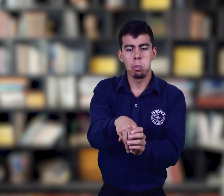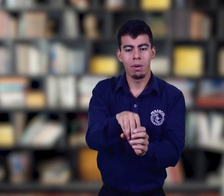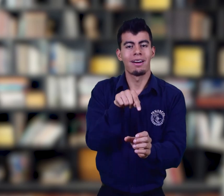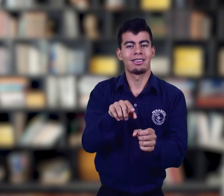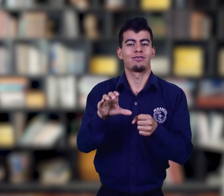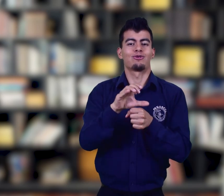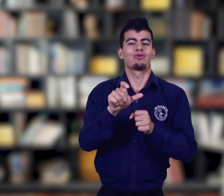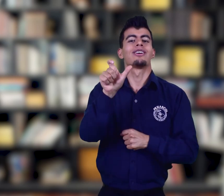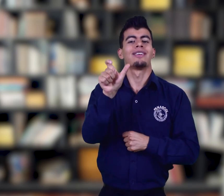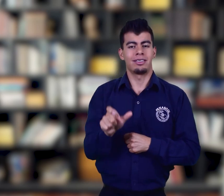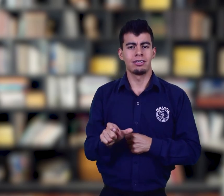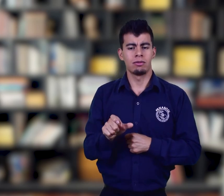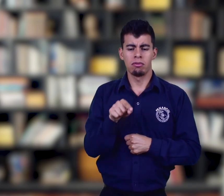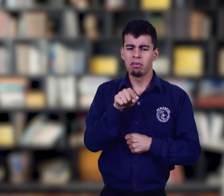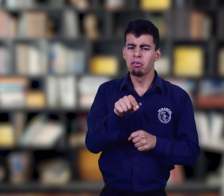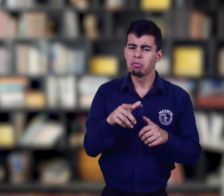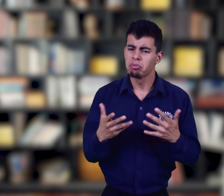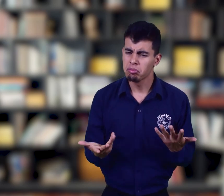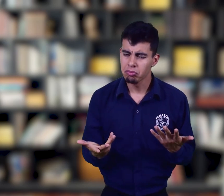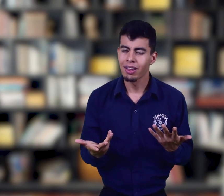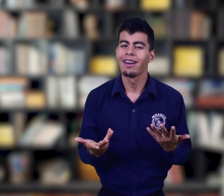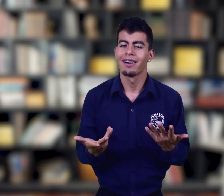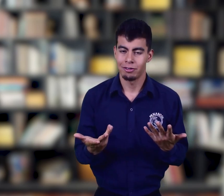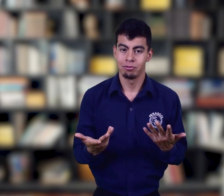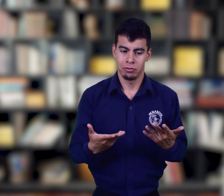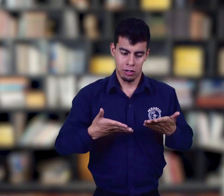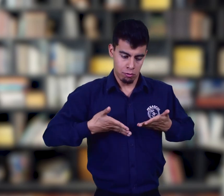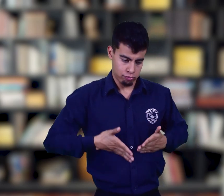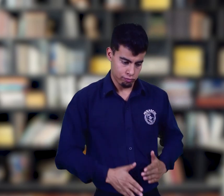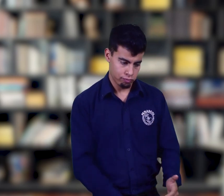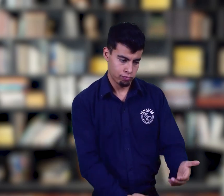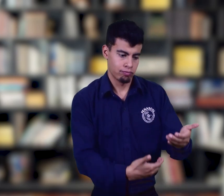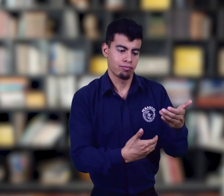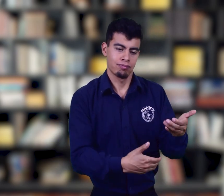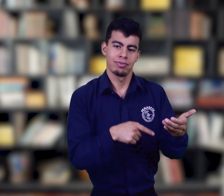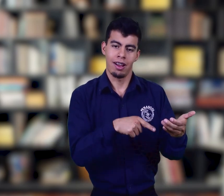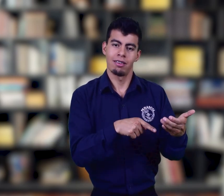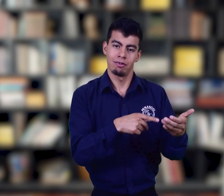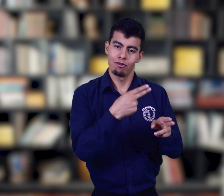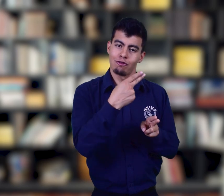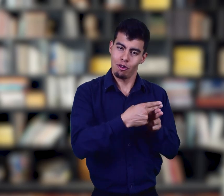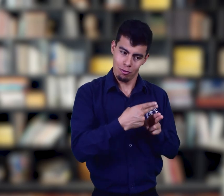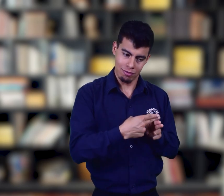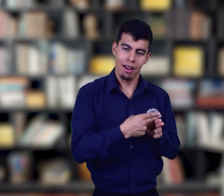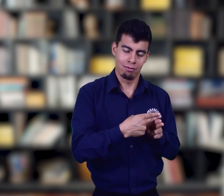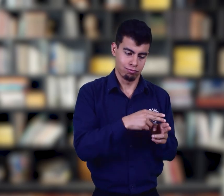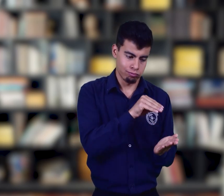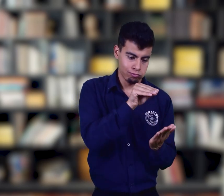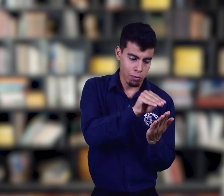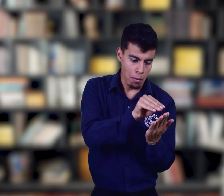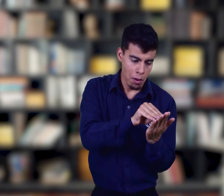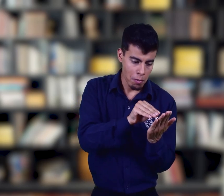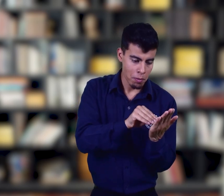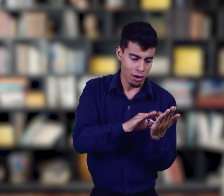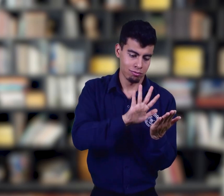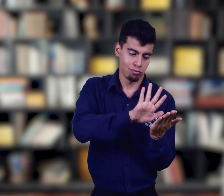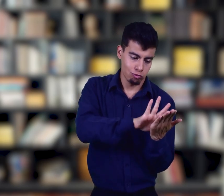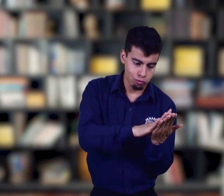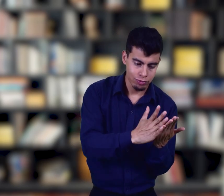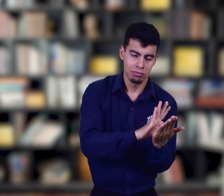Estado son ciudadanos. Estos nacen en el territorio, se registran sus nombres,